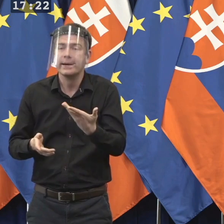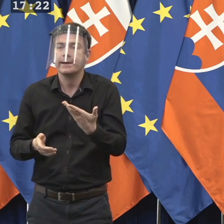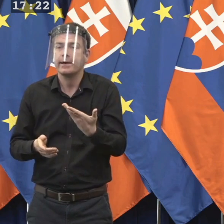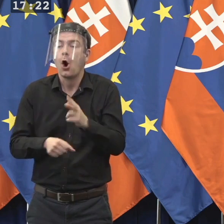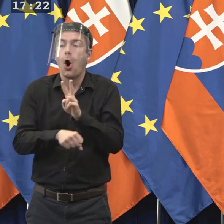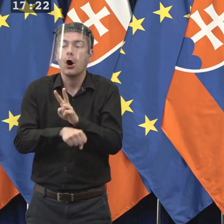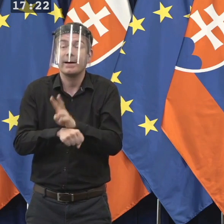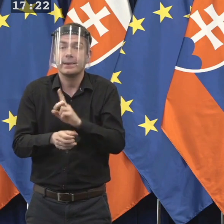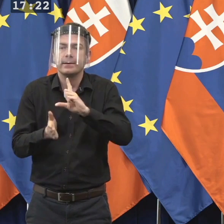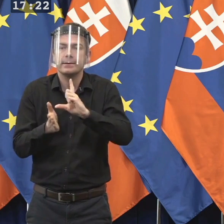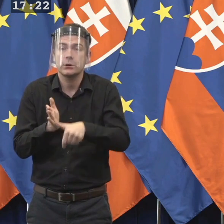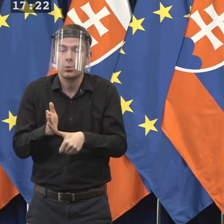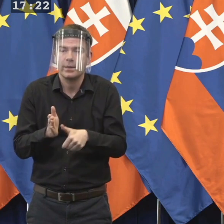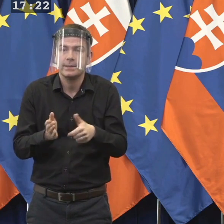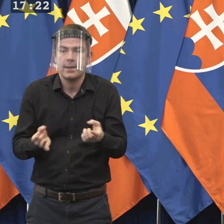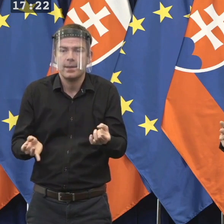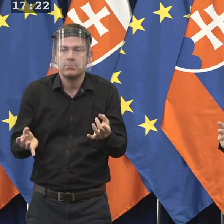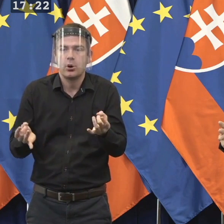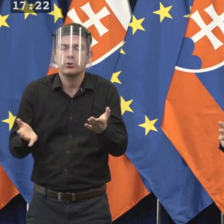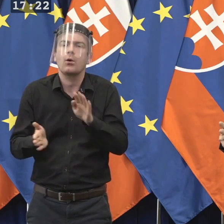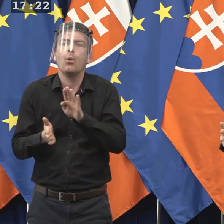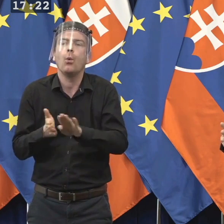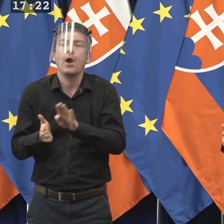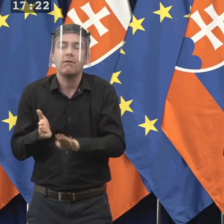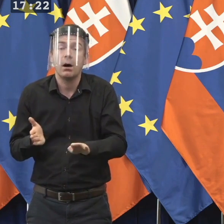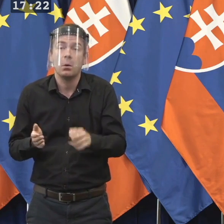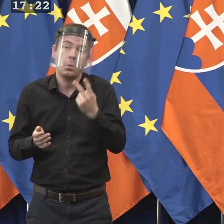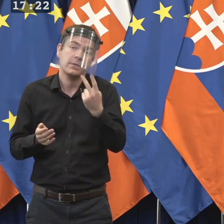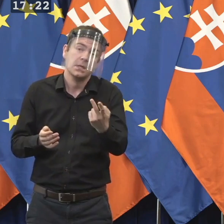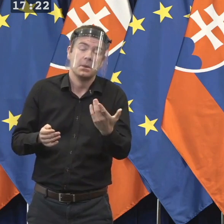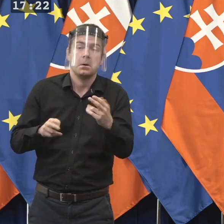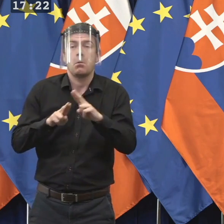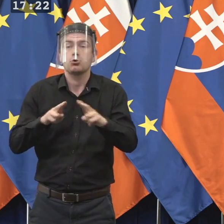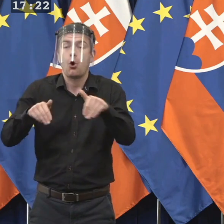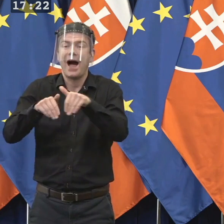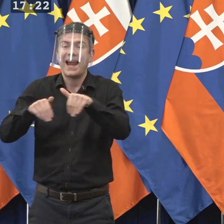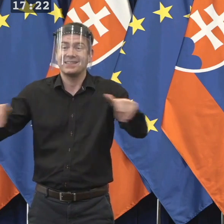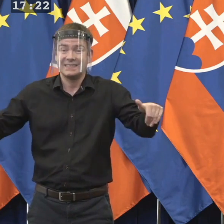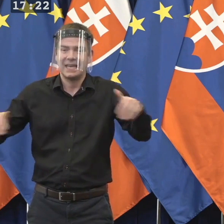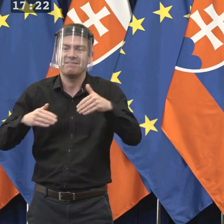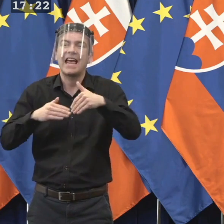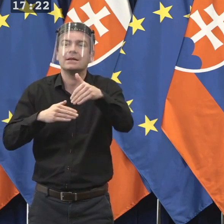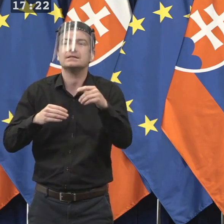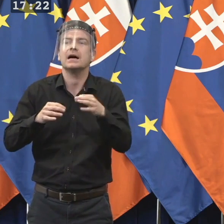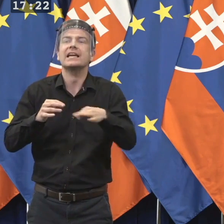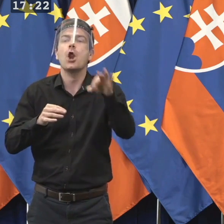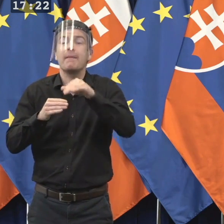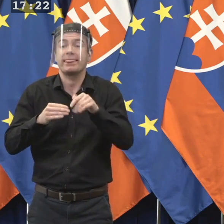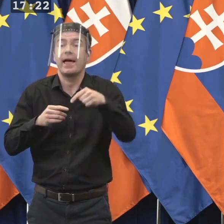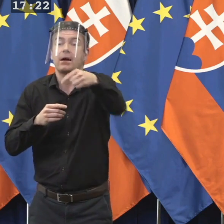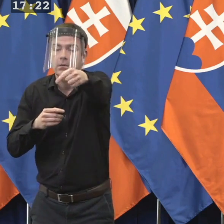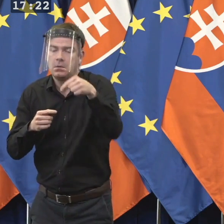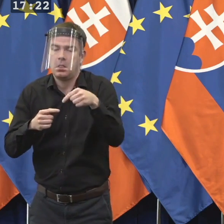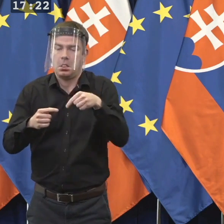tie opatrenia tak, aby boli v prospech možno väčšej tej kilometráže alebo zrušenia niektorých obmedzení. Čiže netreba,